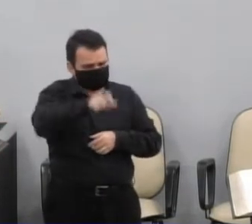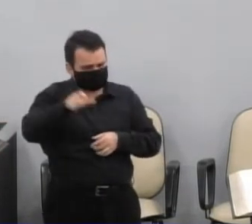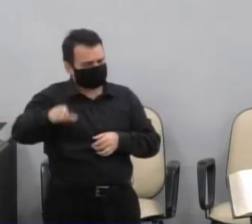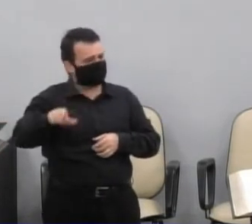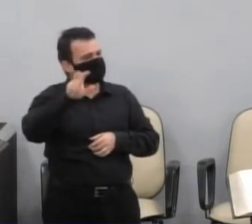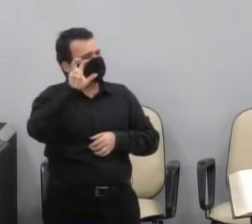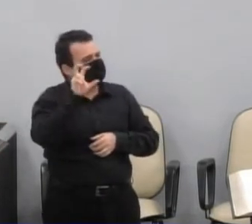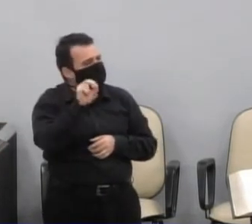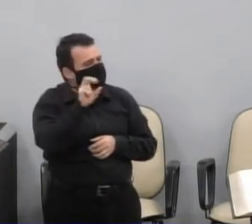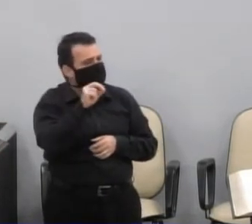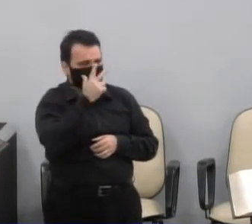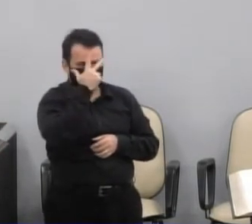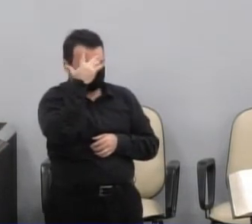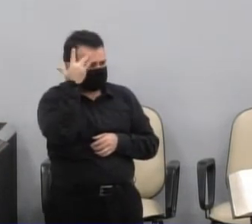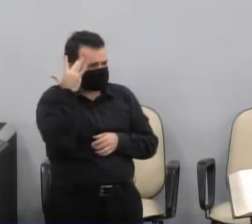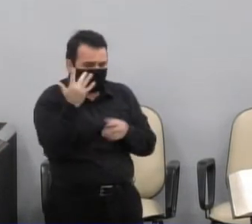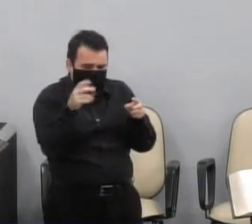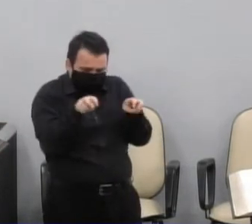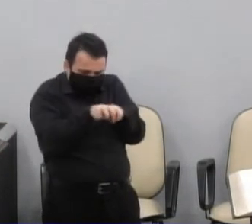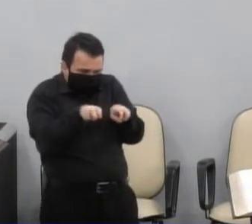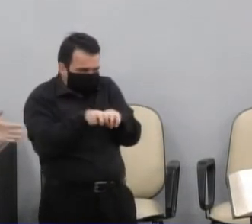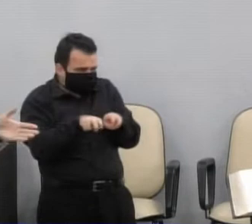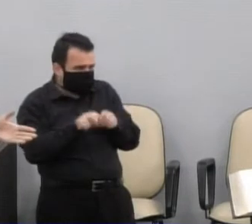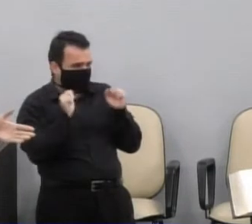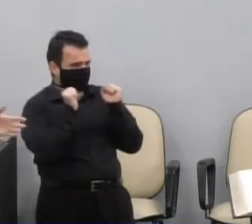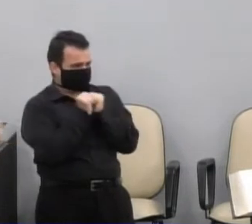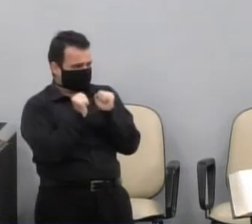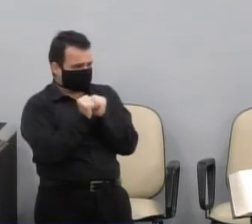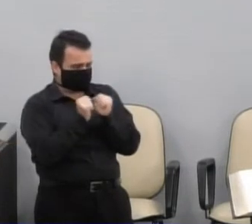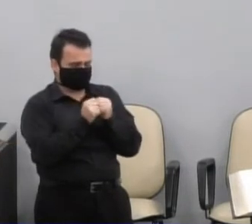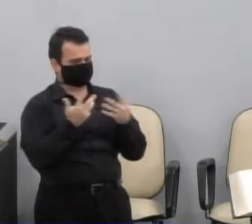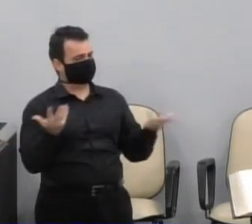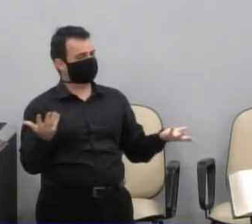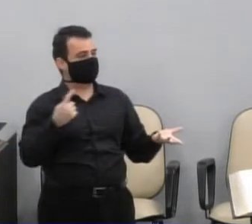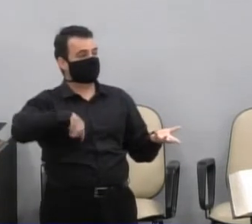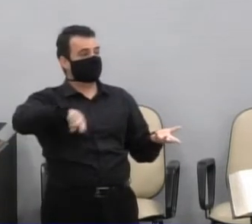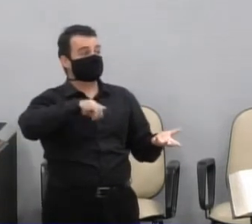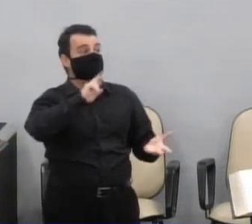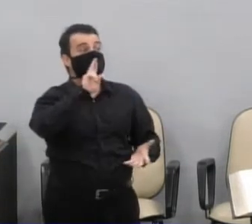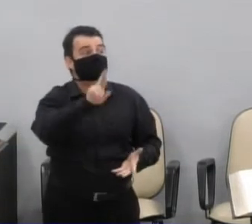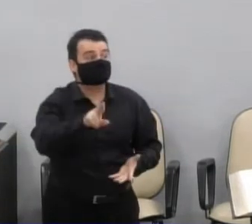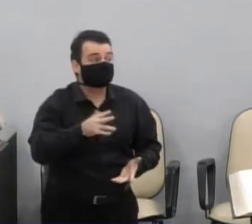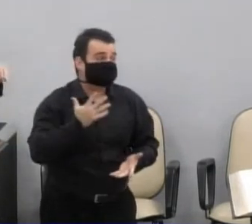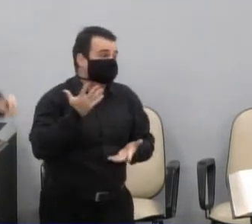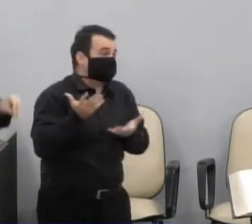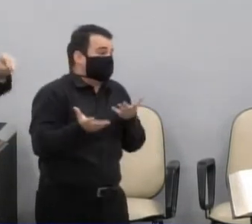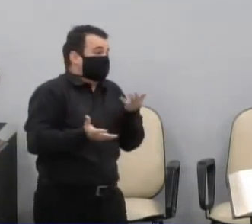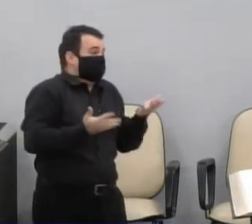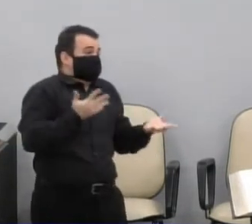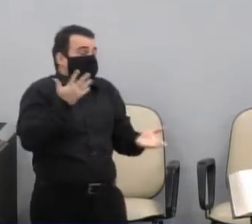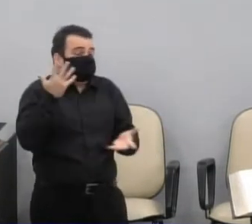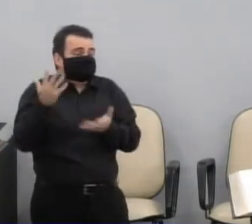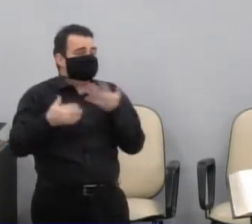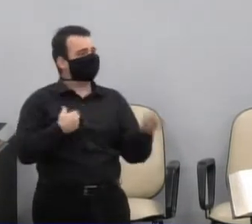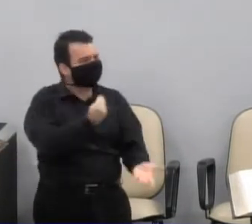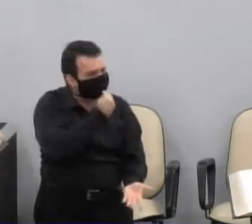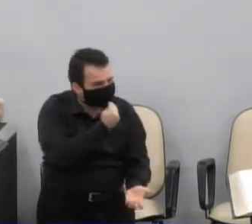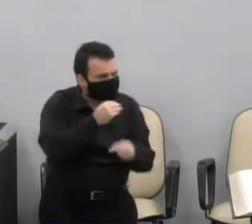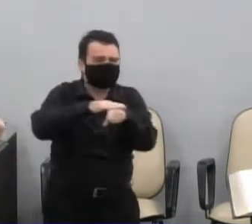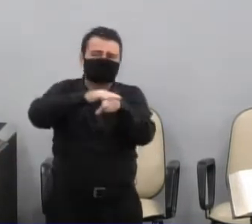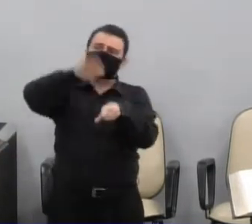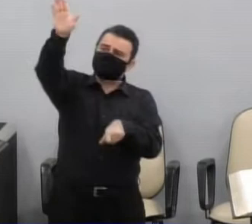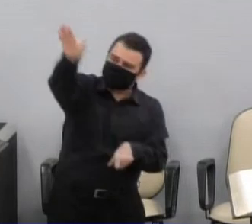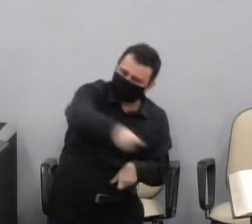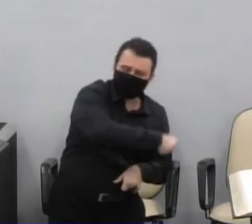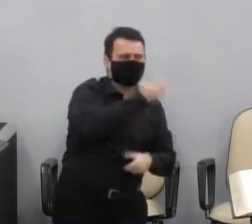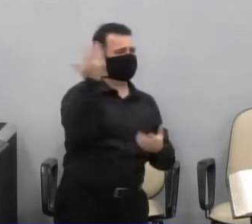encostadinho no outro, e o que a gente vai responder para essa pessoa? Era hora de trazermos o secretário,